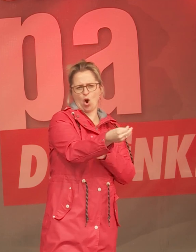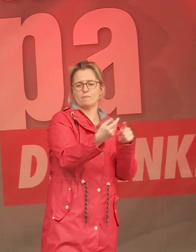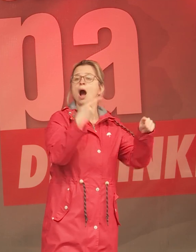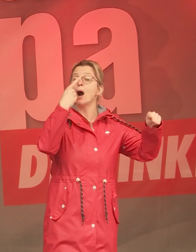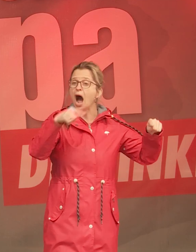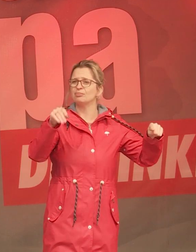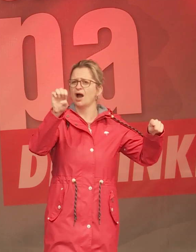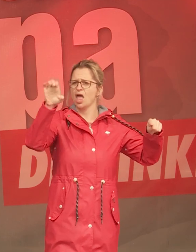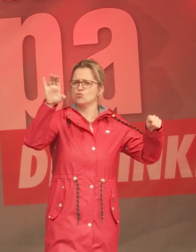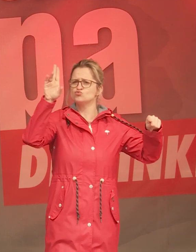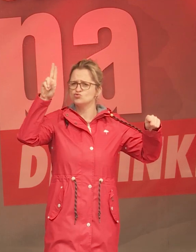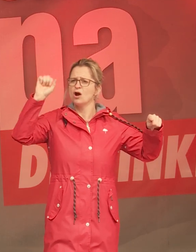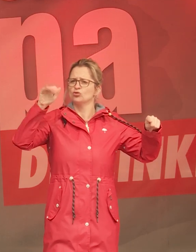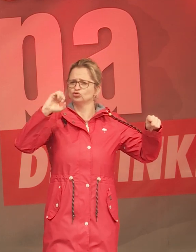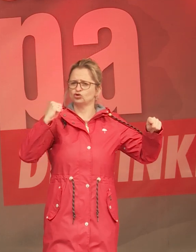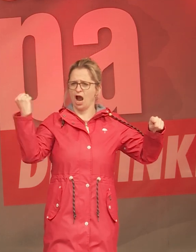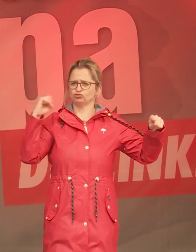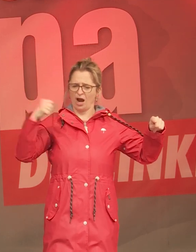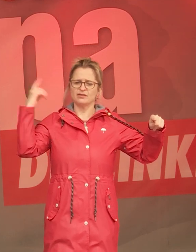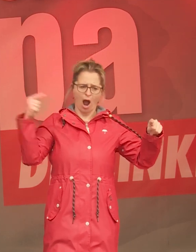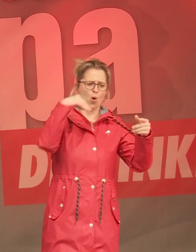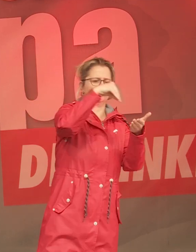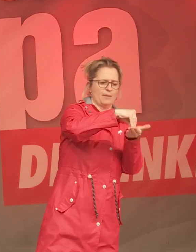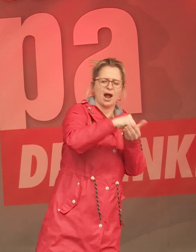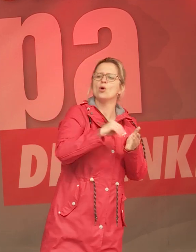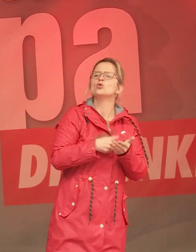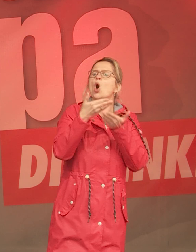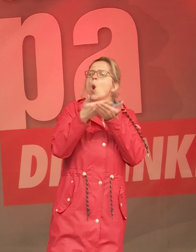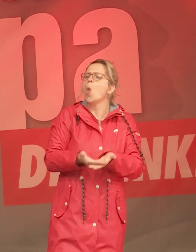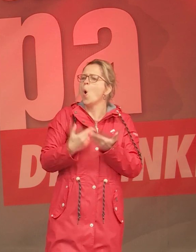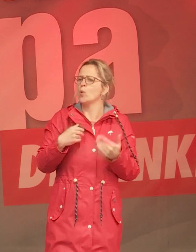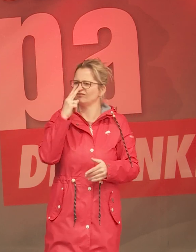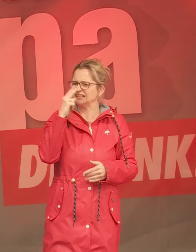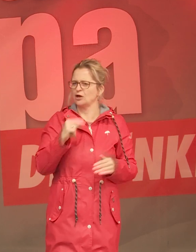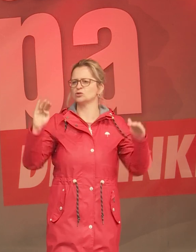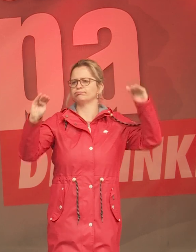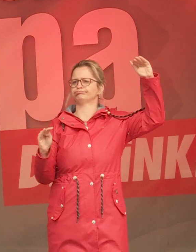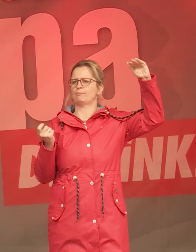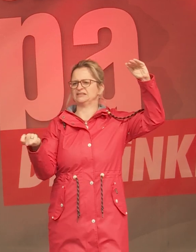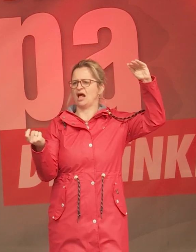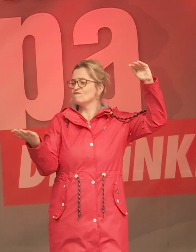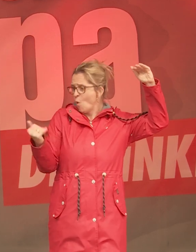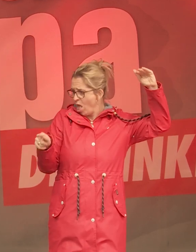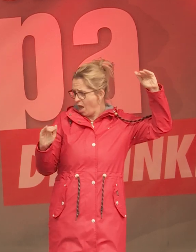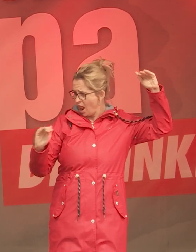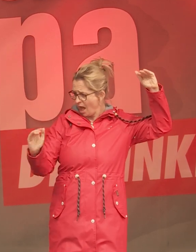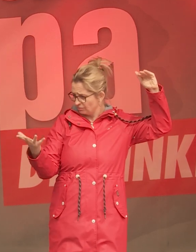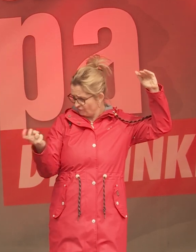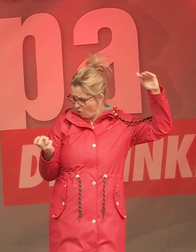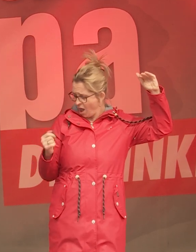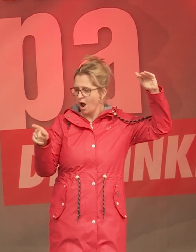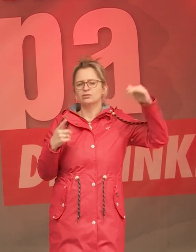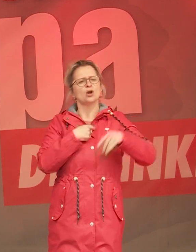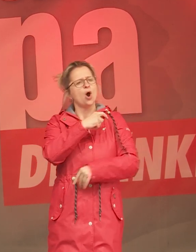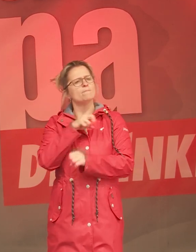der Europäischen Union gezahlt und die wurden in der Regel nach dem Lohnniveau ihres jeweiligen Herkunftslandes bezahlt. Also wurden dann portugiesische Löhne,